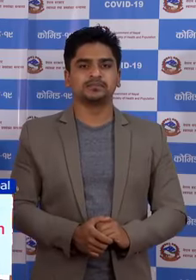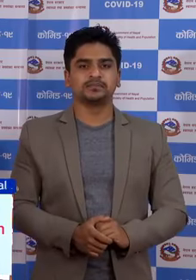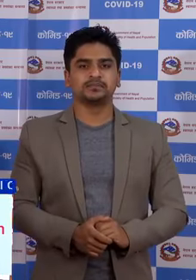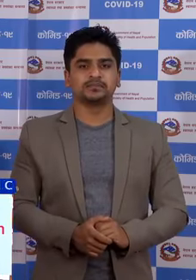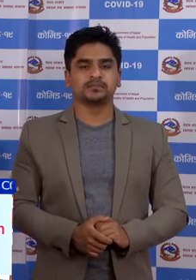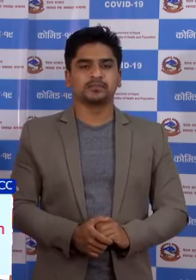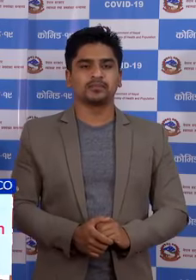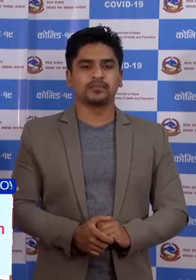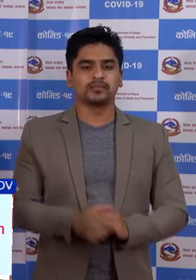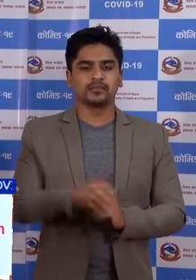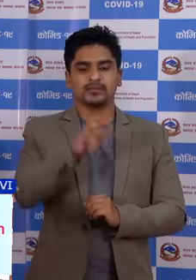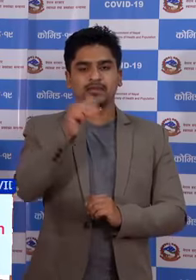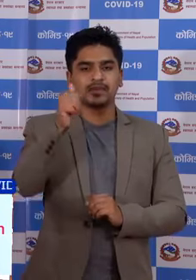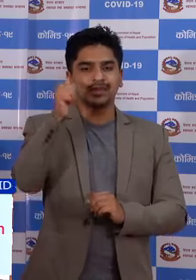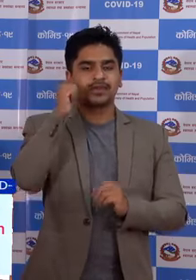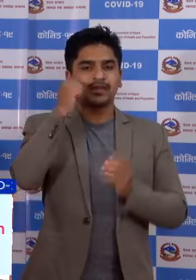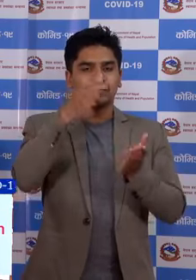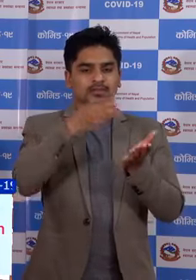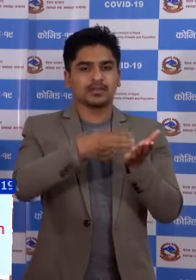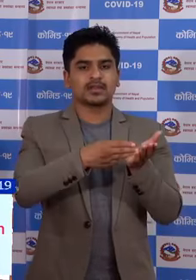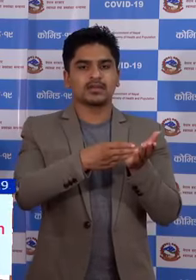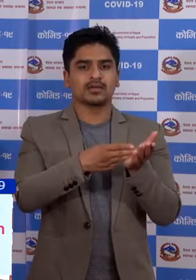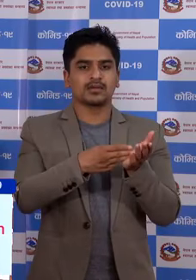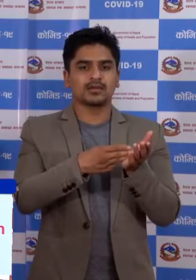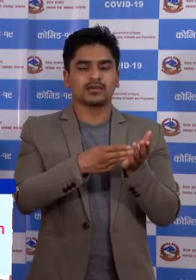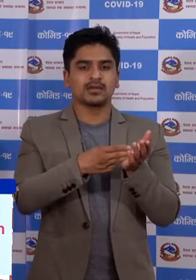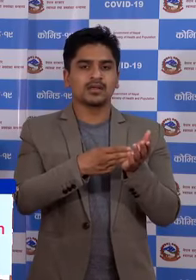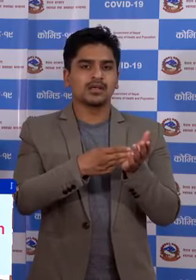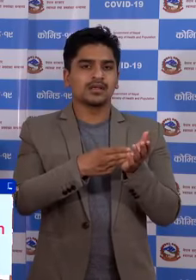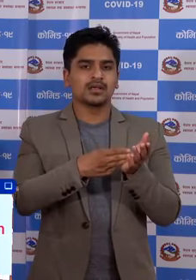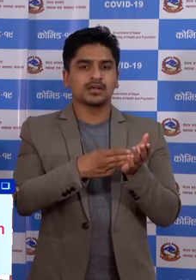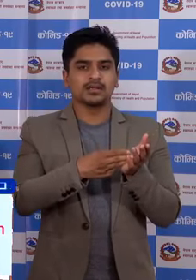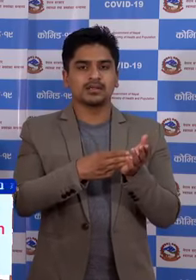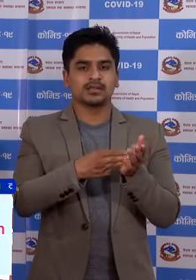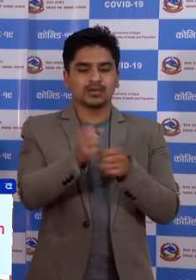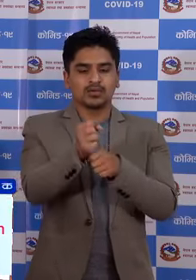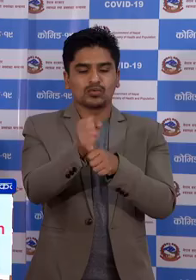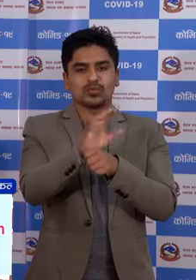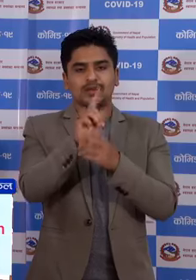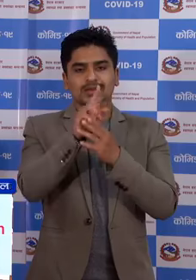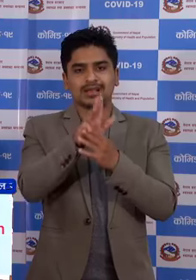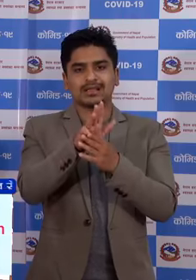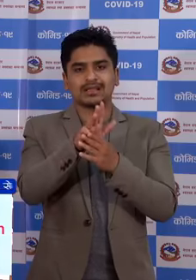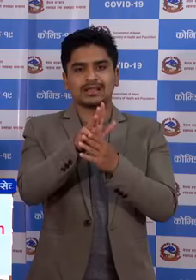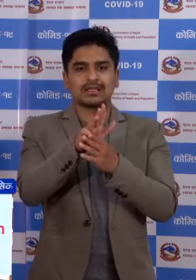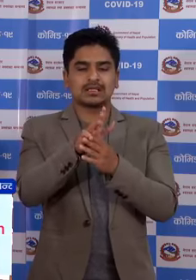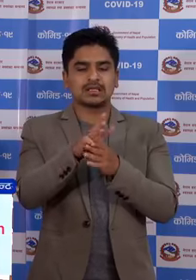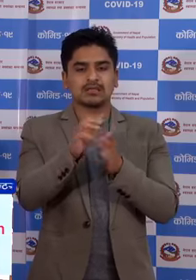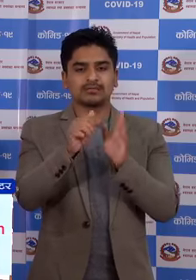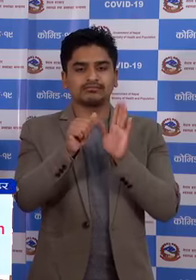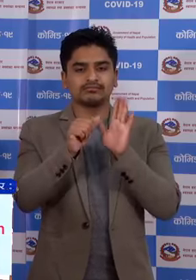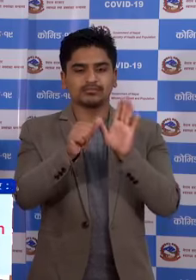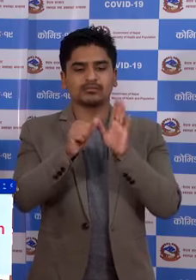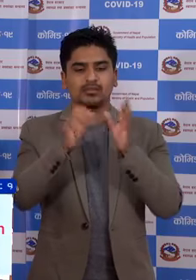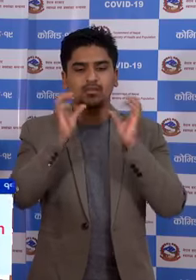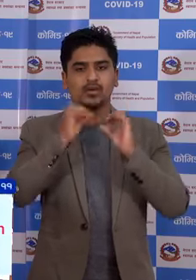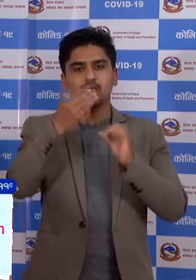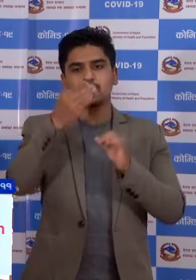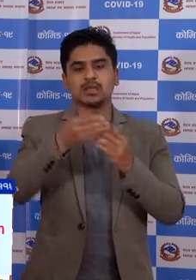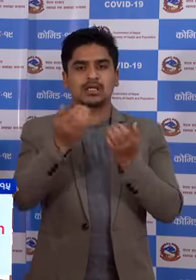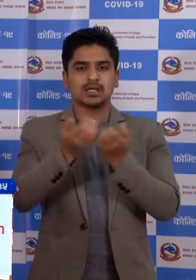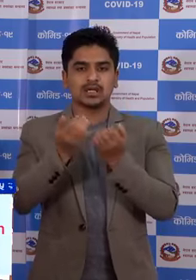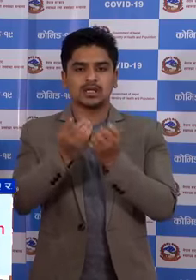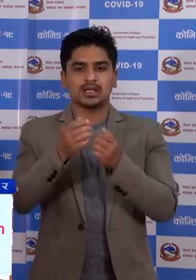र हीजो मात्र हीजो कोबिड-19 को पर्तिकारे मां उपयो गोनेगरी